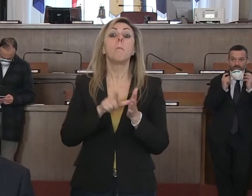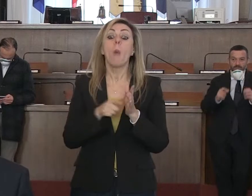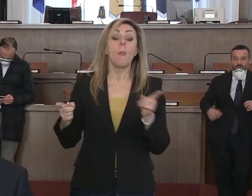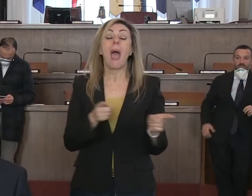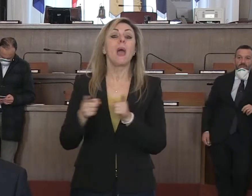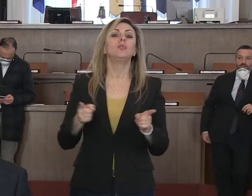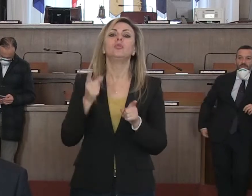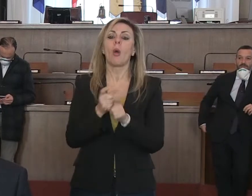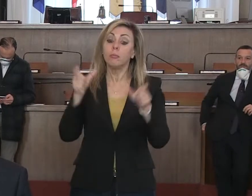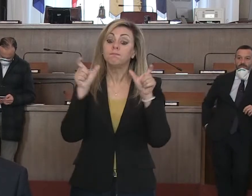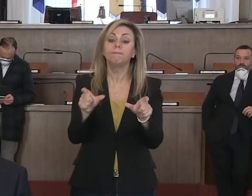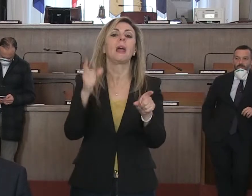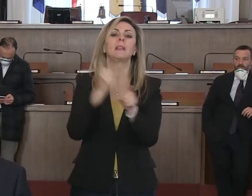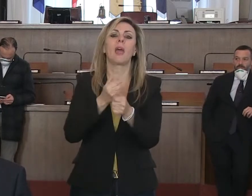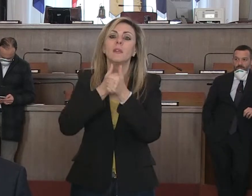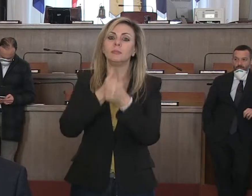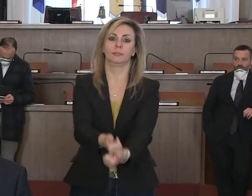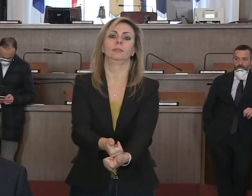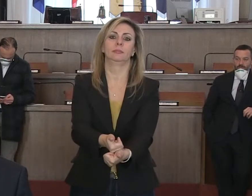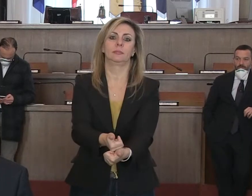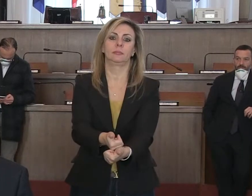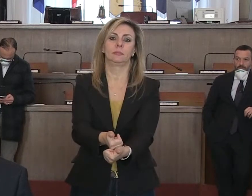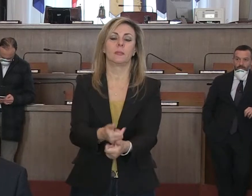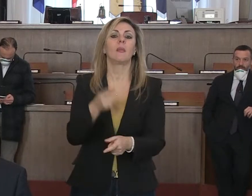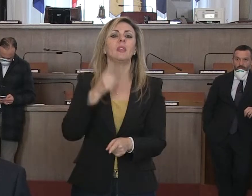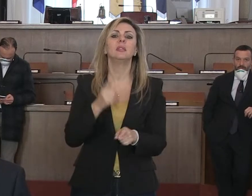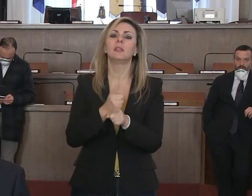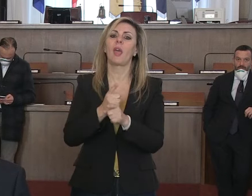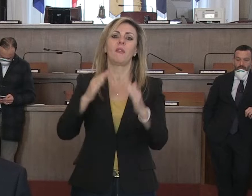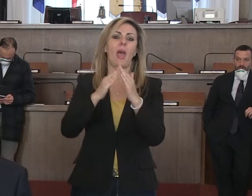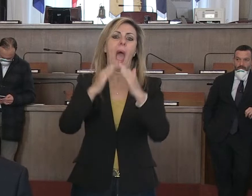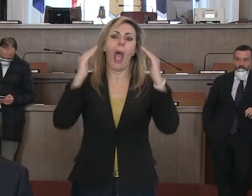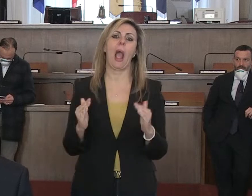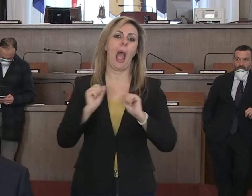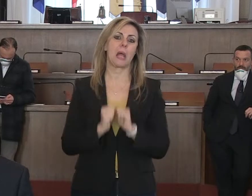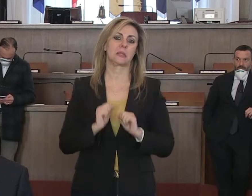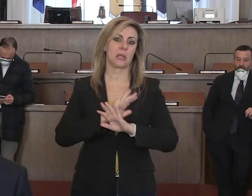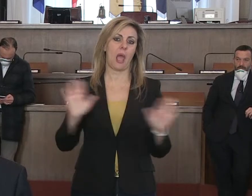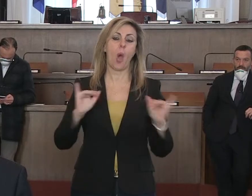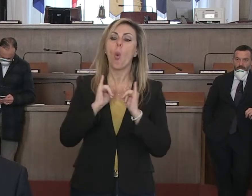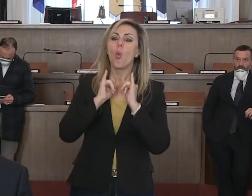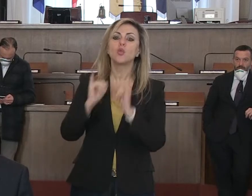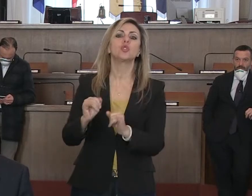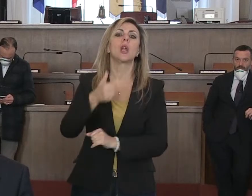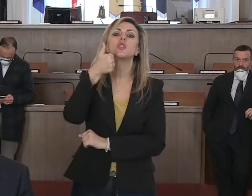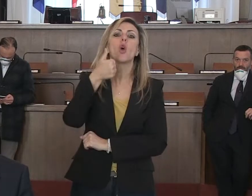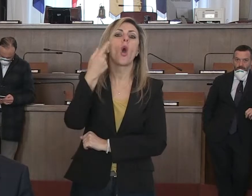state imposte, che sono quelle di restare a casa, uscire solo